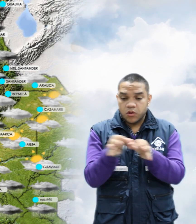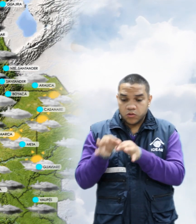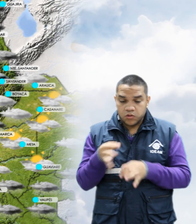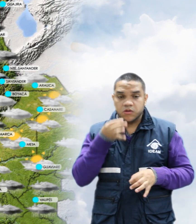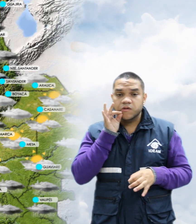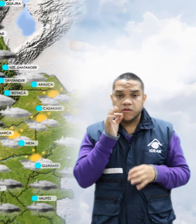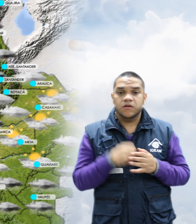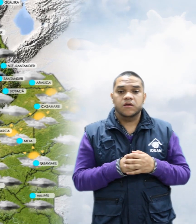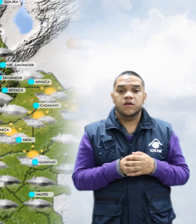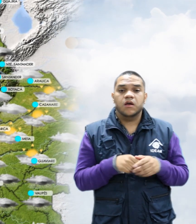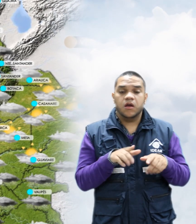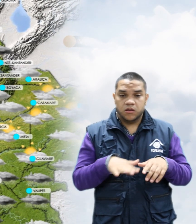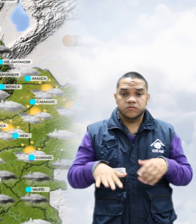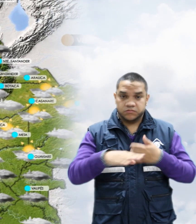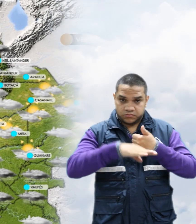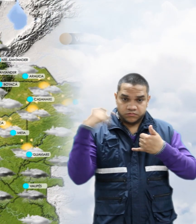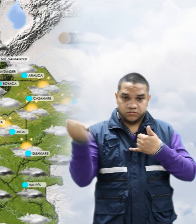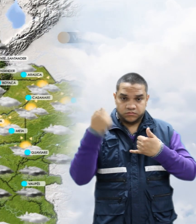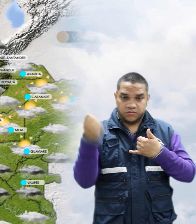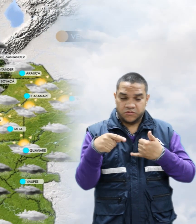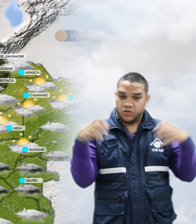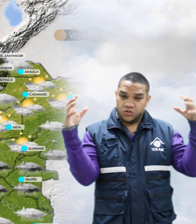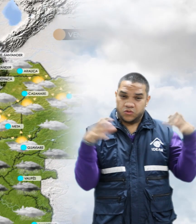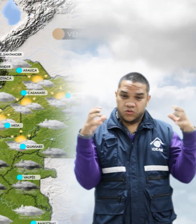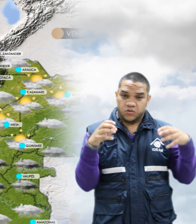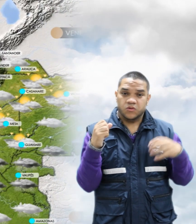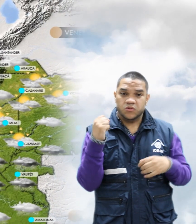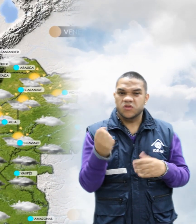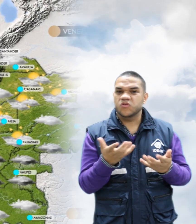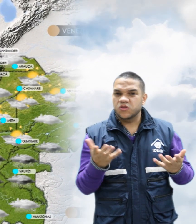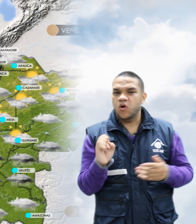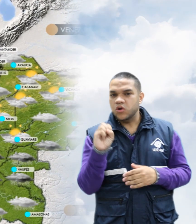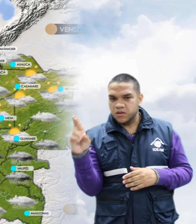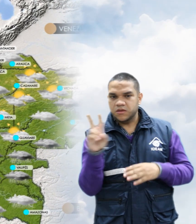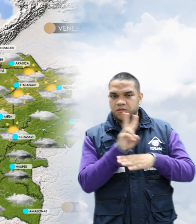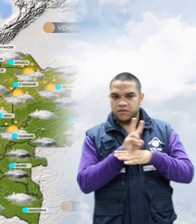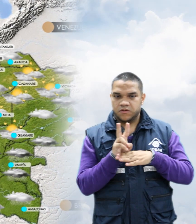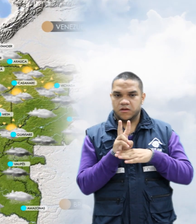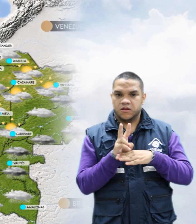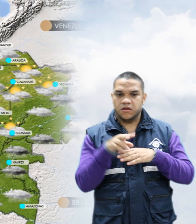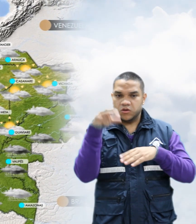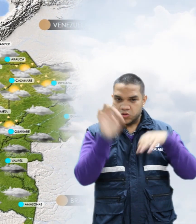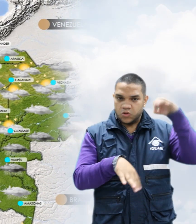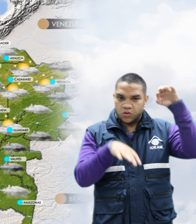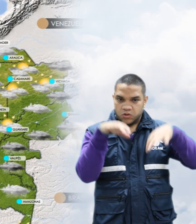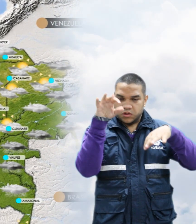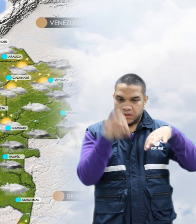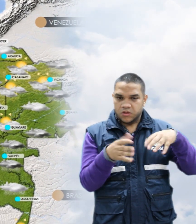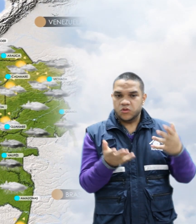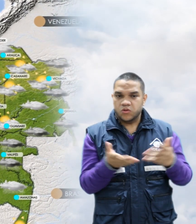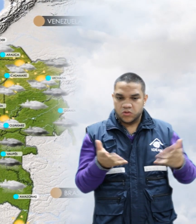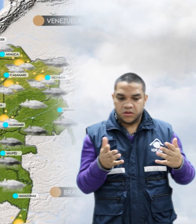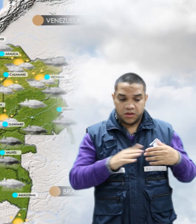En la región Orinoquia, se prevé que las lluvias más intensas se presenten al oriente de Bichada. Lloviznas o lluvias ligeras sobre